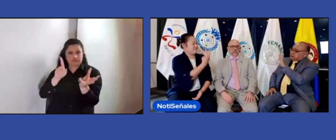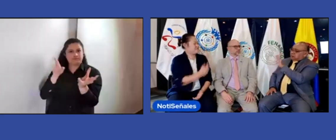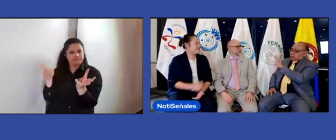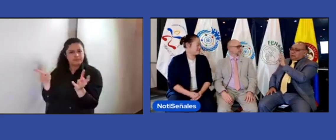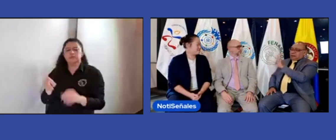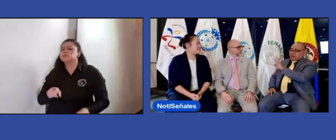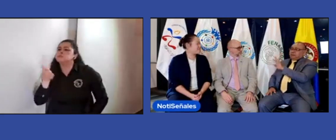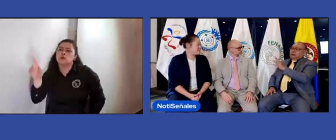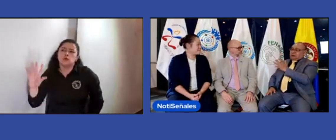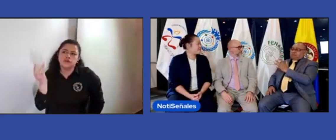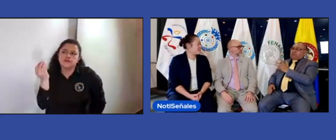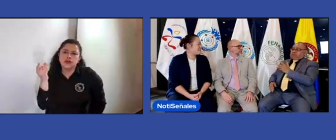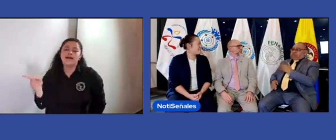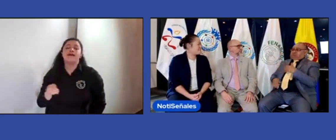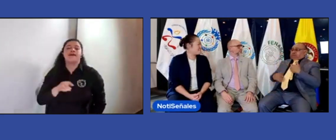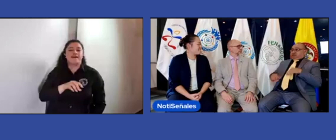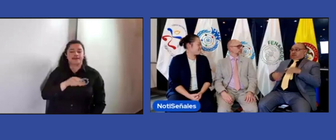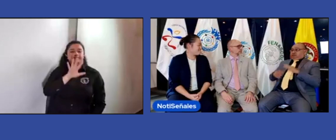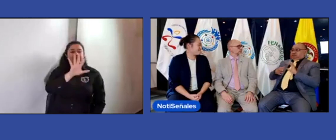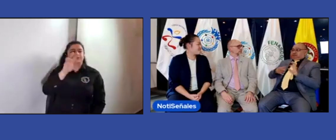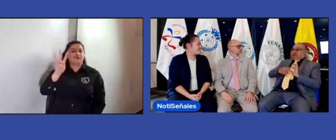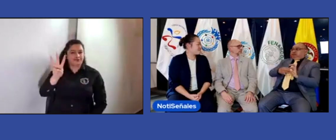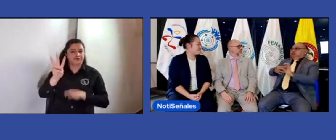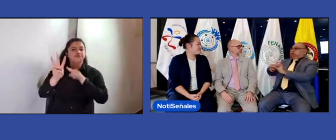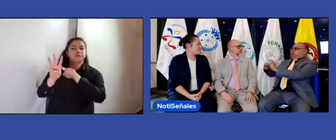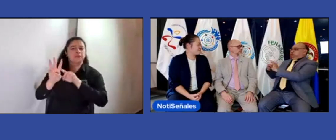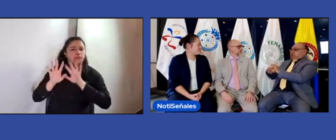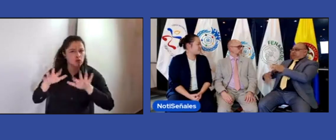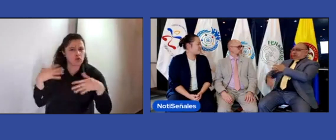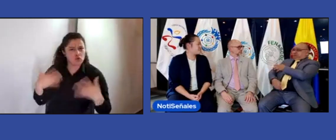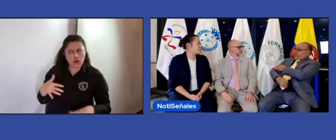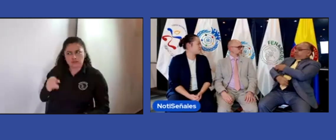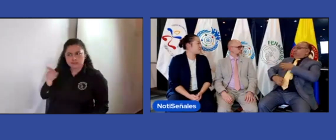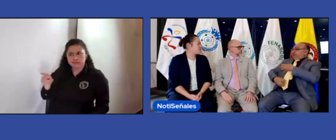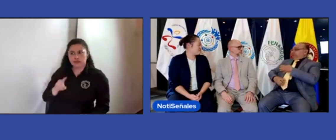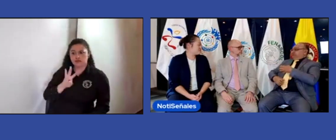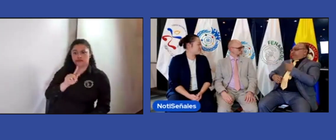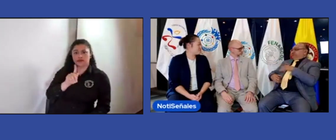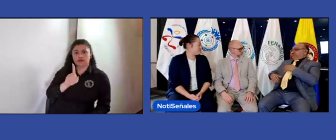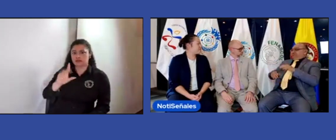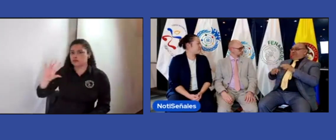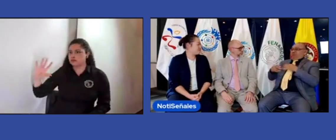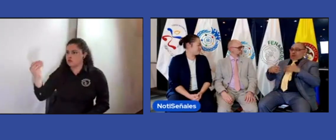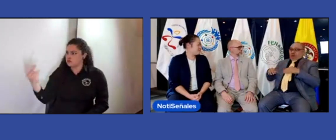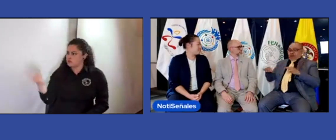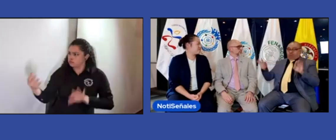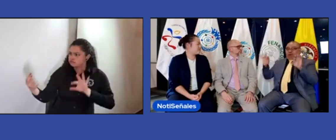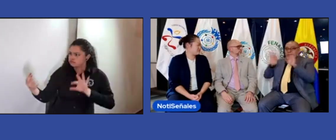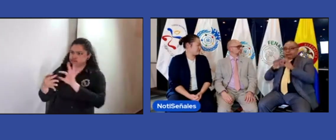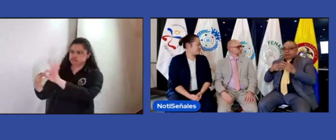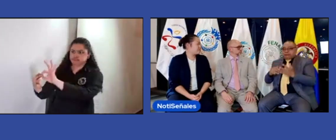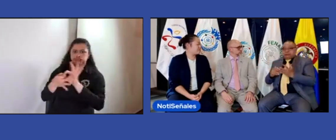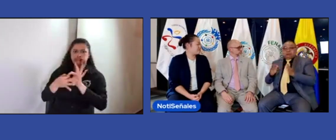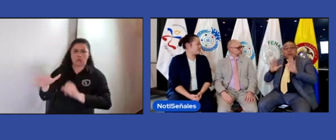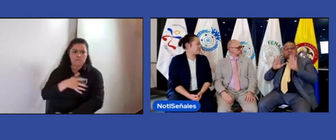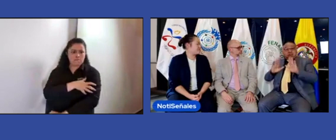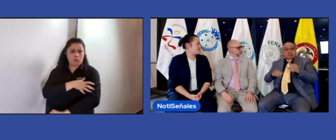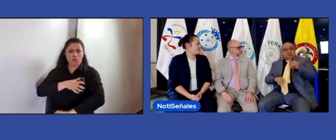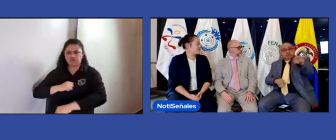en el caso de la sección de jóvenes, 53. Bien, entonces, es un trabajo que se viene articulando y que genera mucho poder en la comunidad sorda.